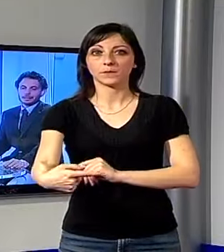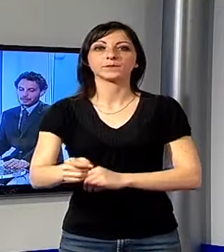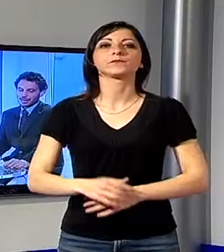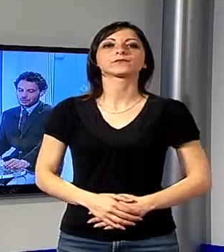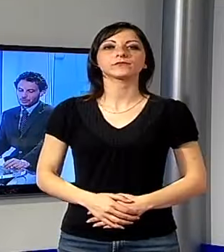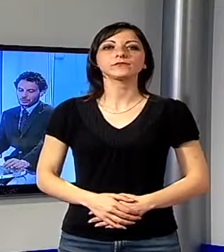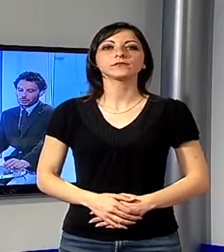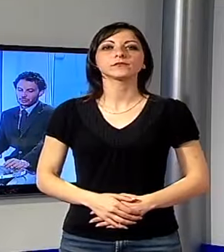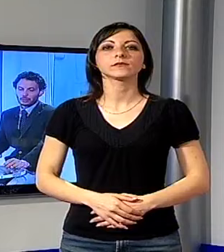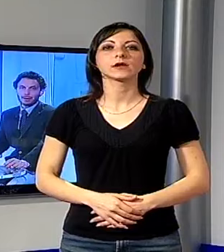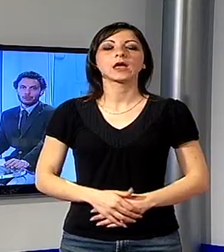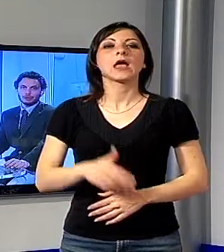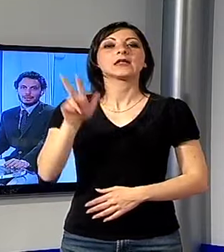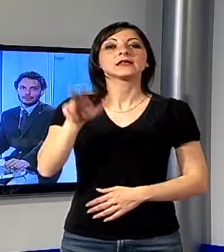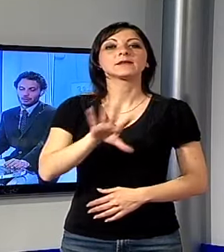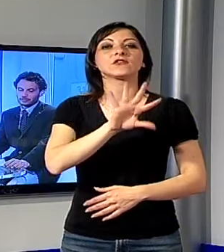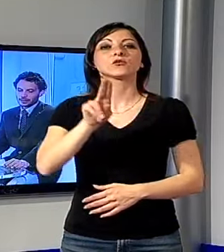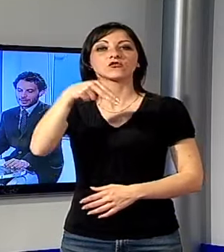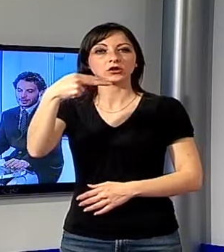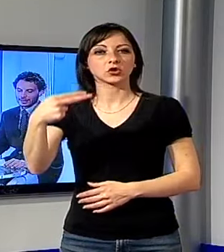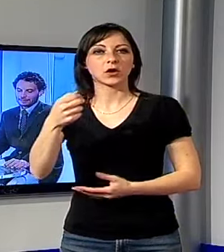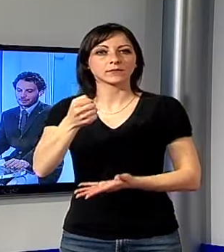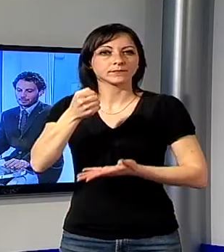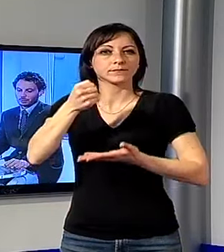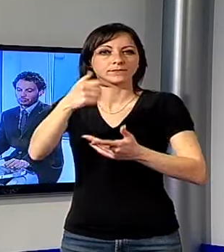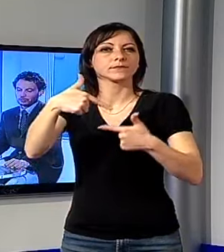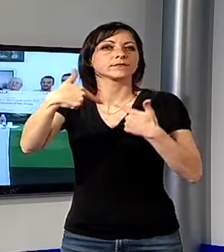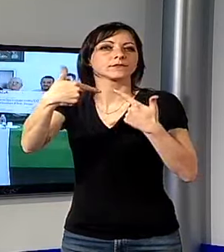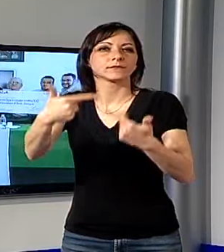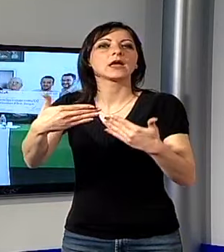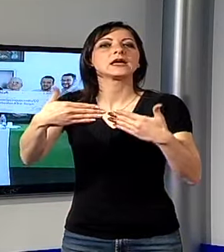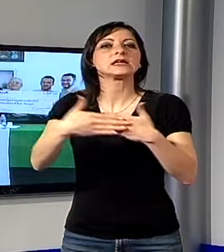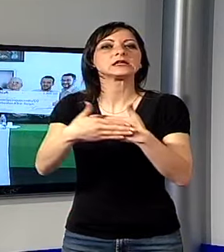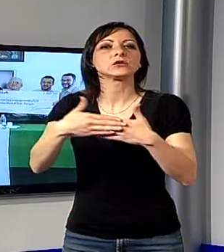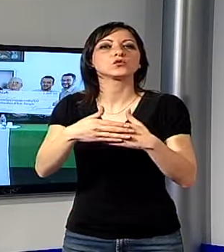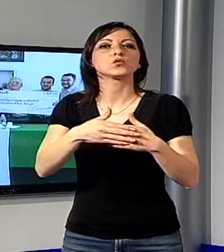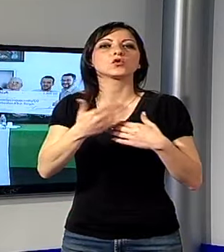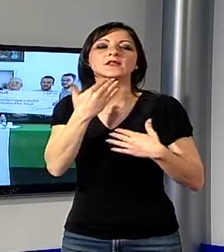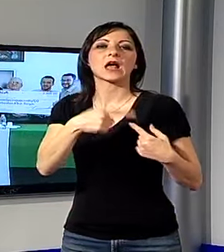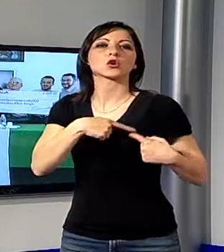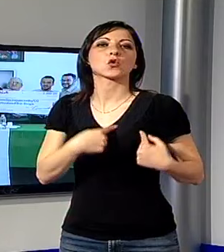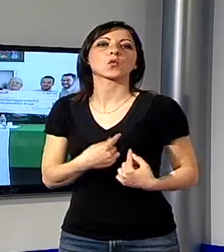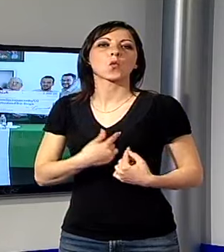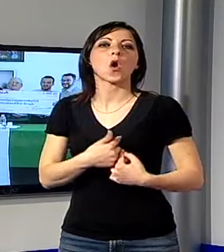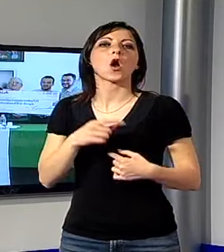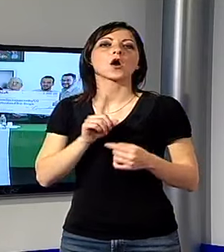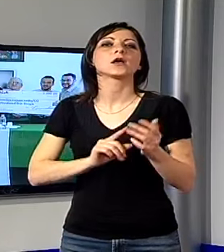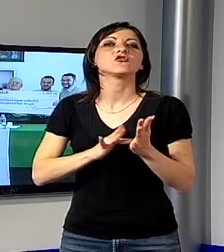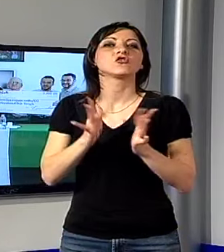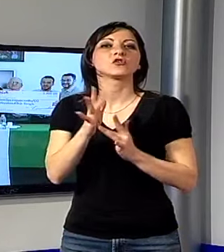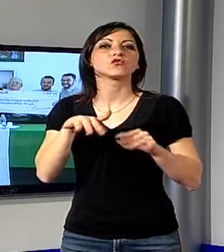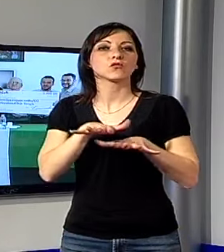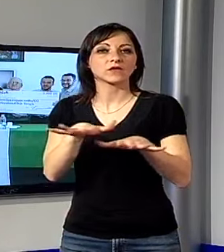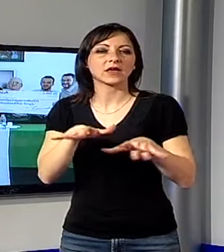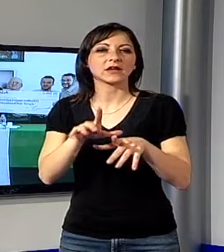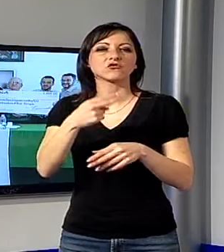3.500 euro da devolvere alla Casa di Riposo Istituto Sacro Cuore Gesù di Viereggio, meglio noto in città come i